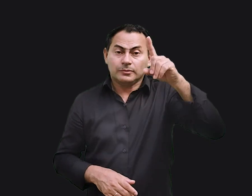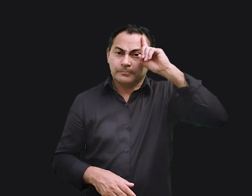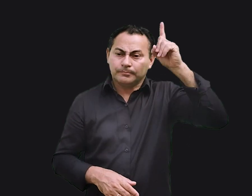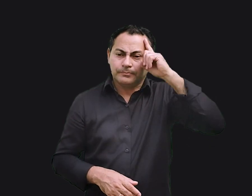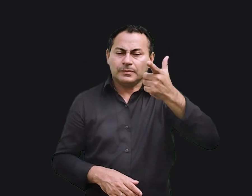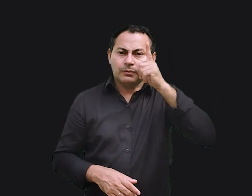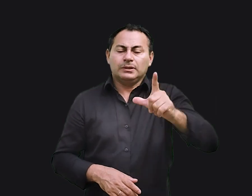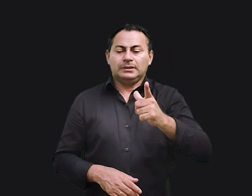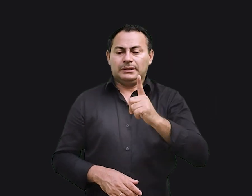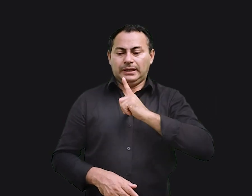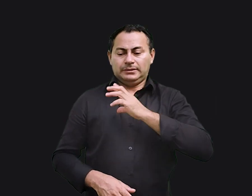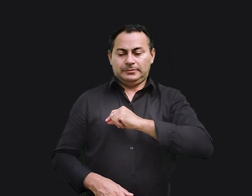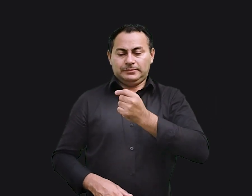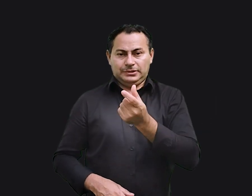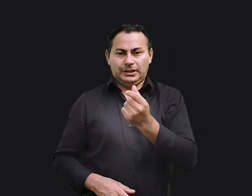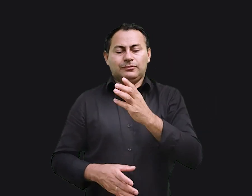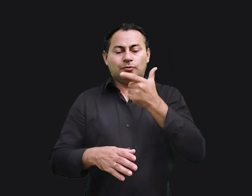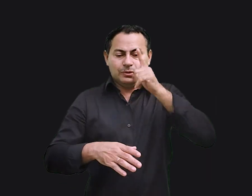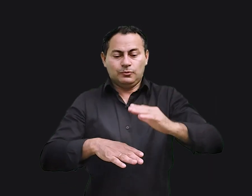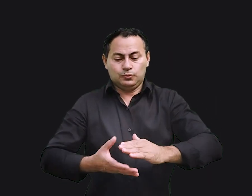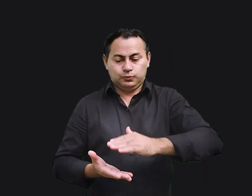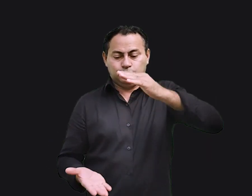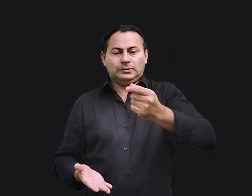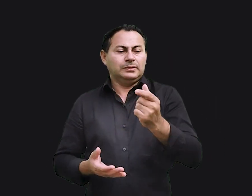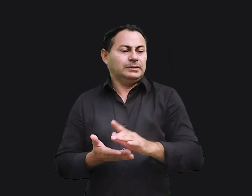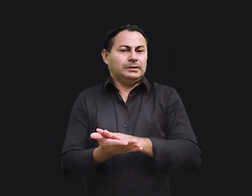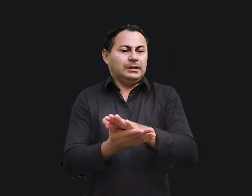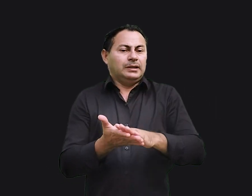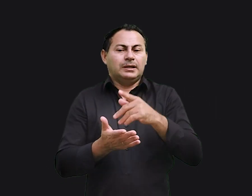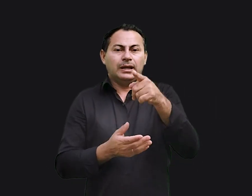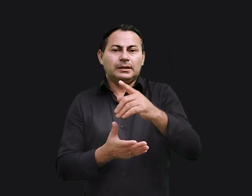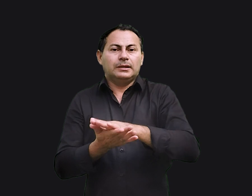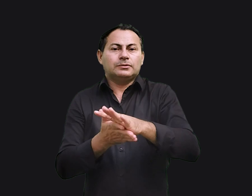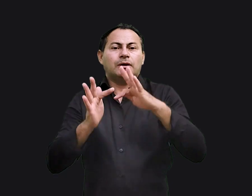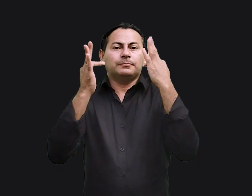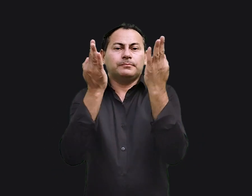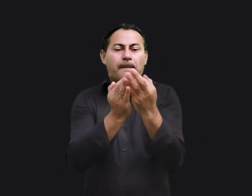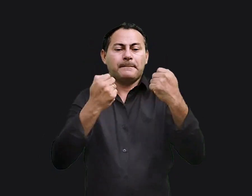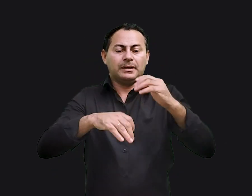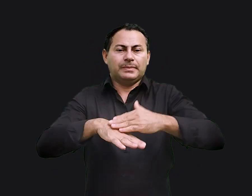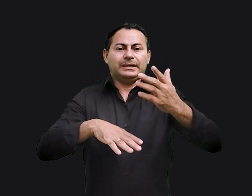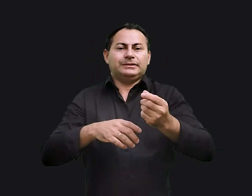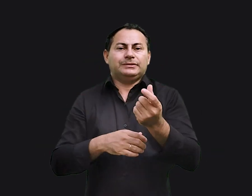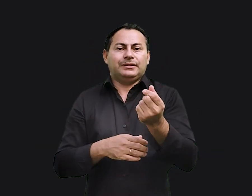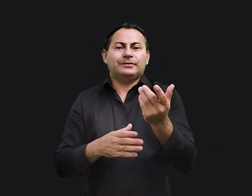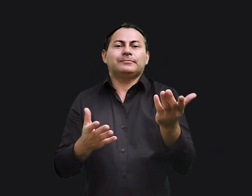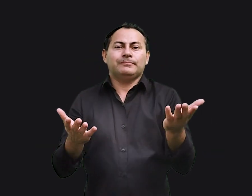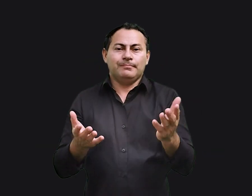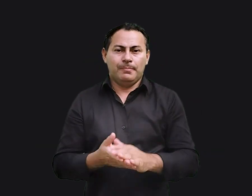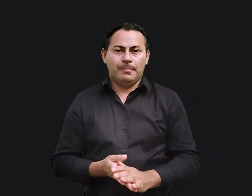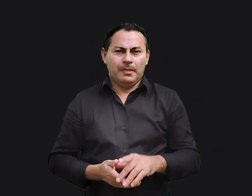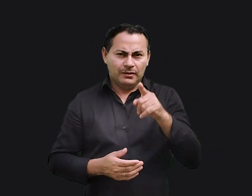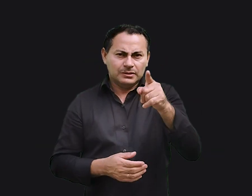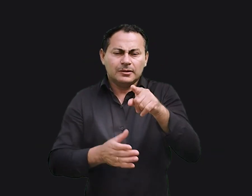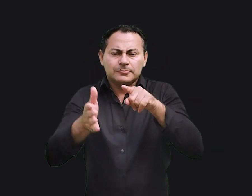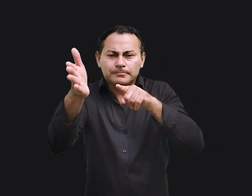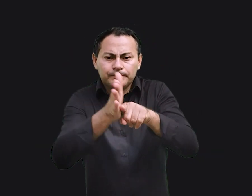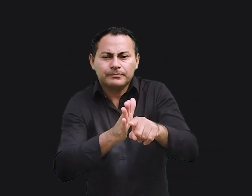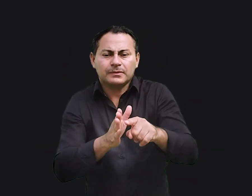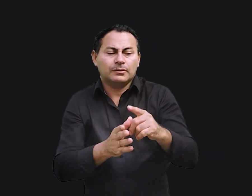dia para ganhar dinheiro em cima de dinheiro quando nem ele nem sua família precisam de mais dinheiro. Se você perguntar a